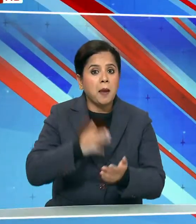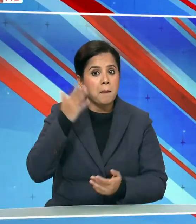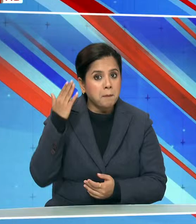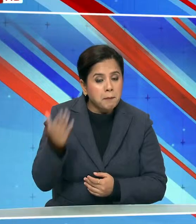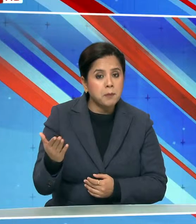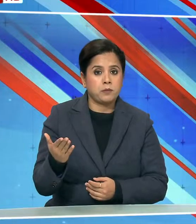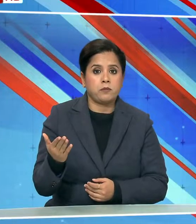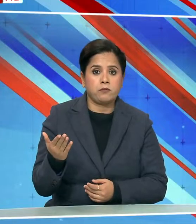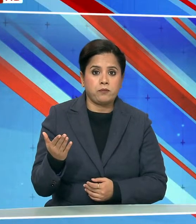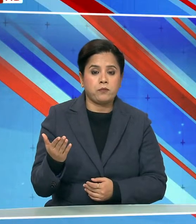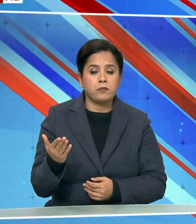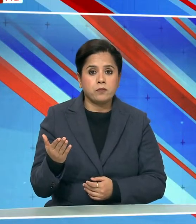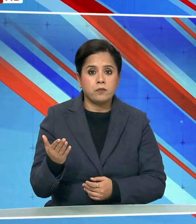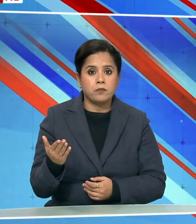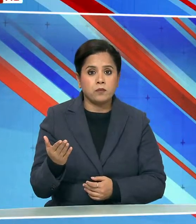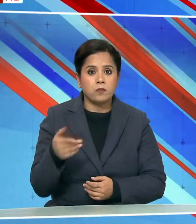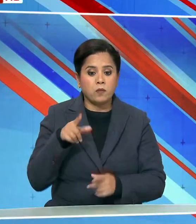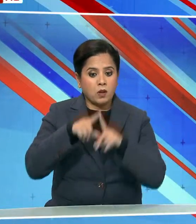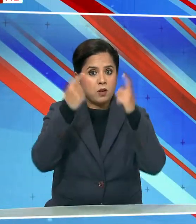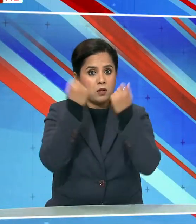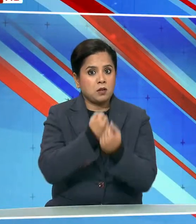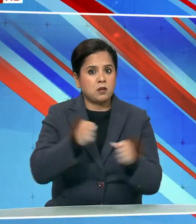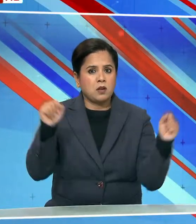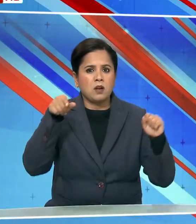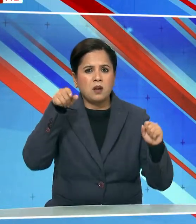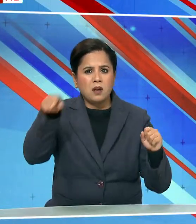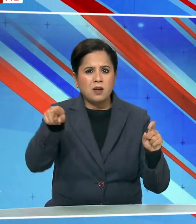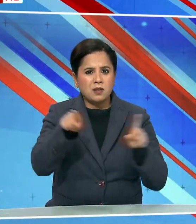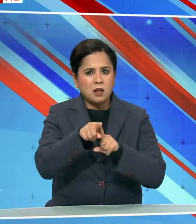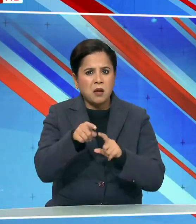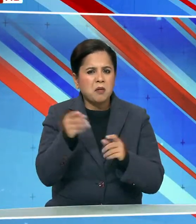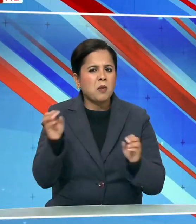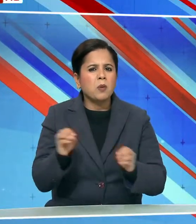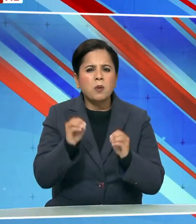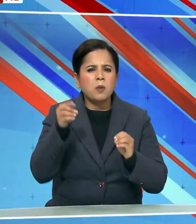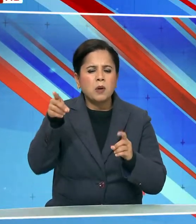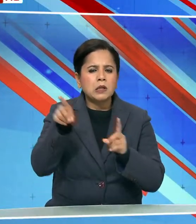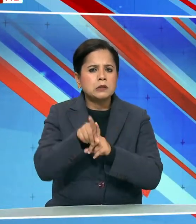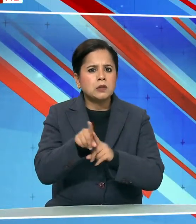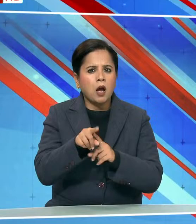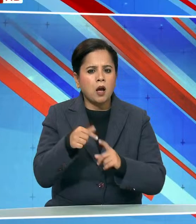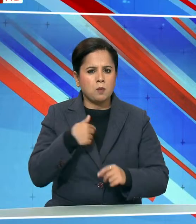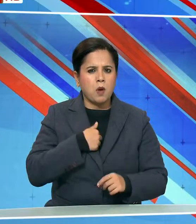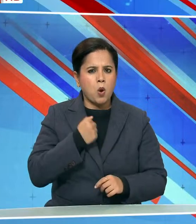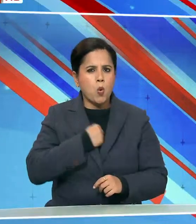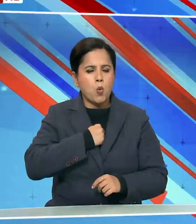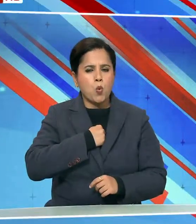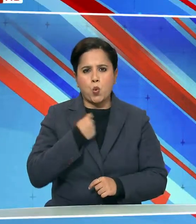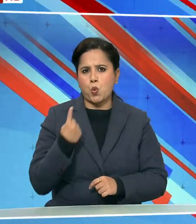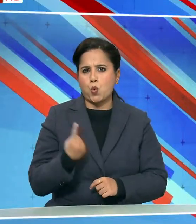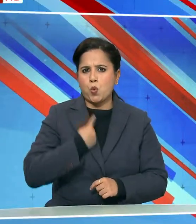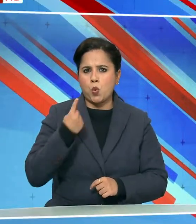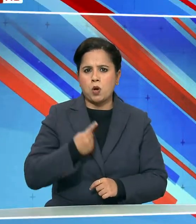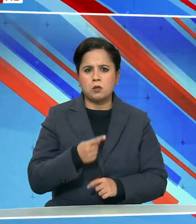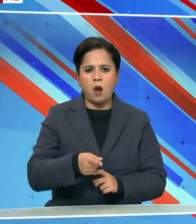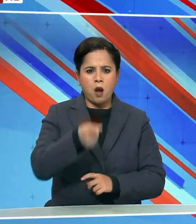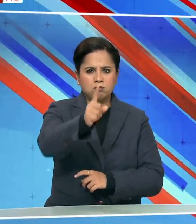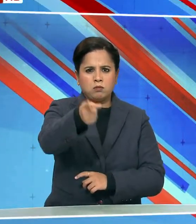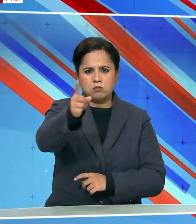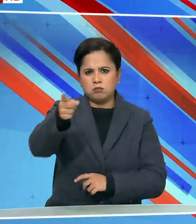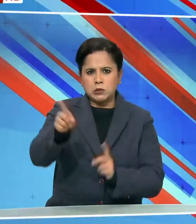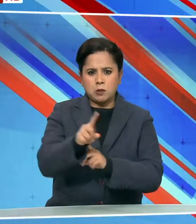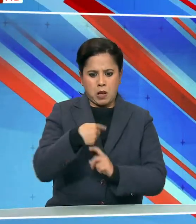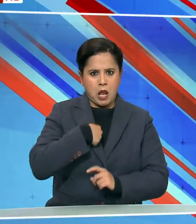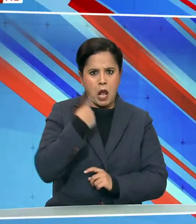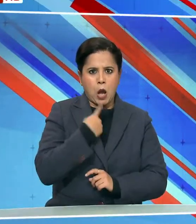लोक तंत्रिक नहीं हो करके वो डिक्टेटर की भूमका